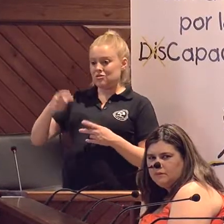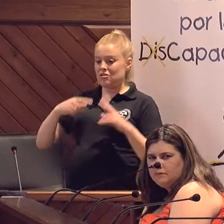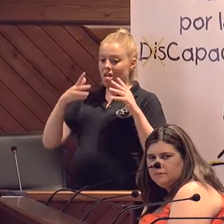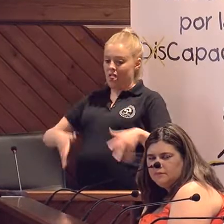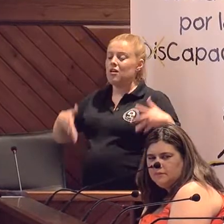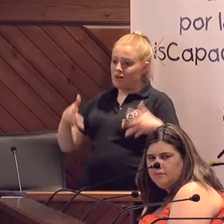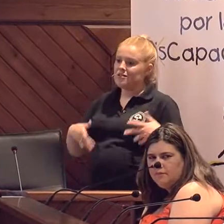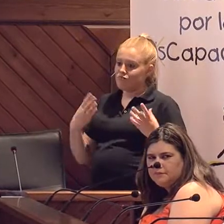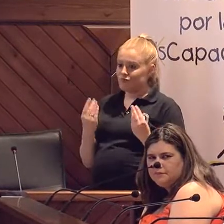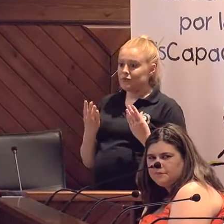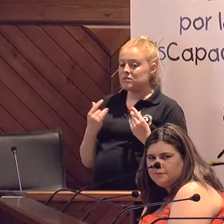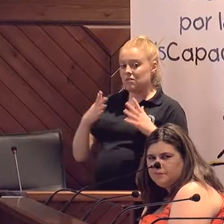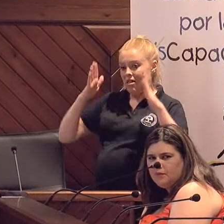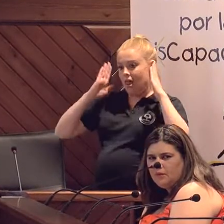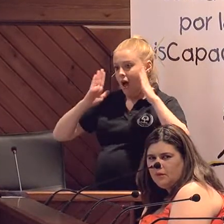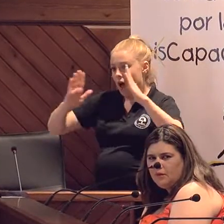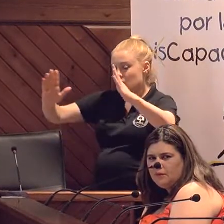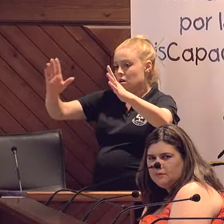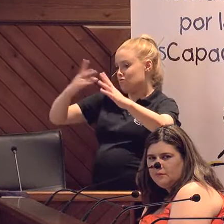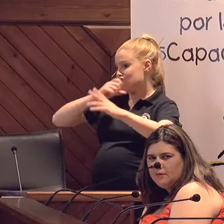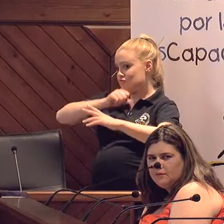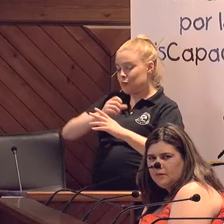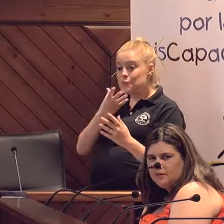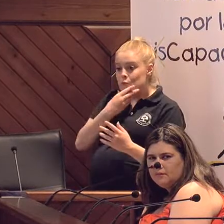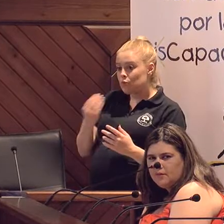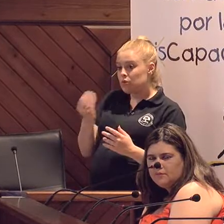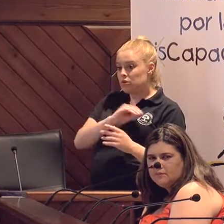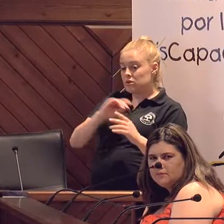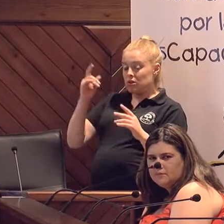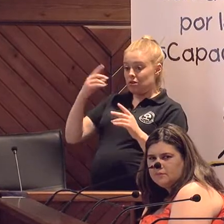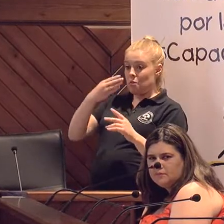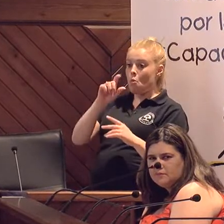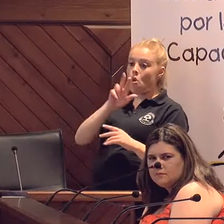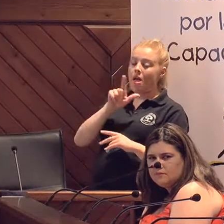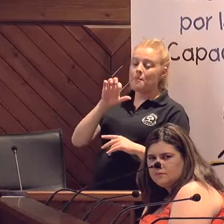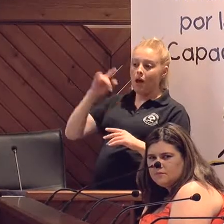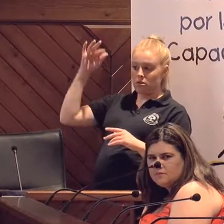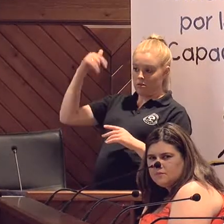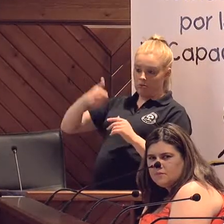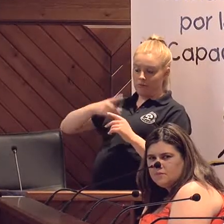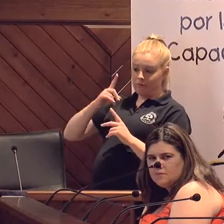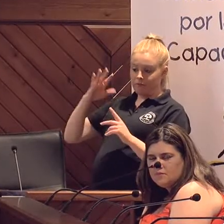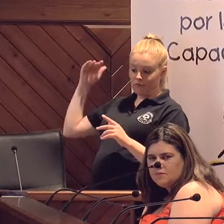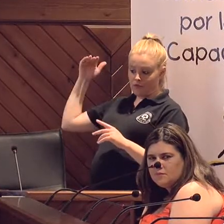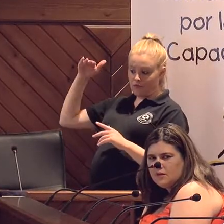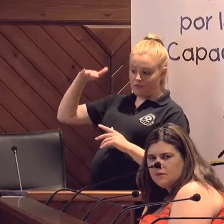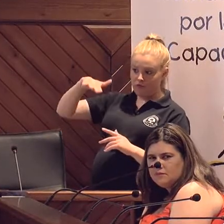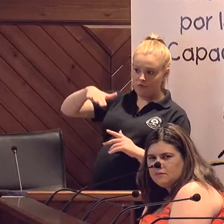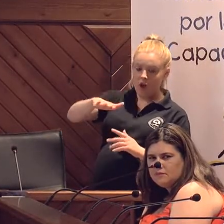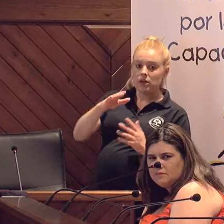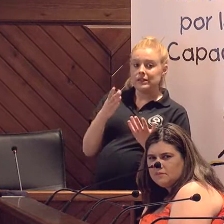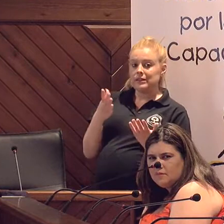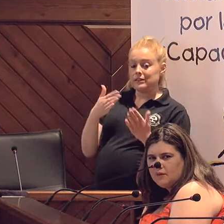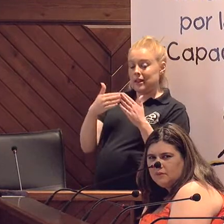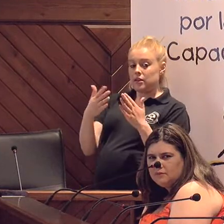Pozo Blanco. Y la avenida, hombre, que es preciosa, tanto desde el bulevar desde arriba como hasta las cuadrosquinas, pero es